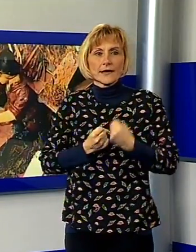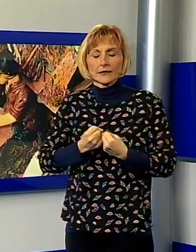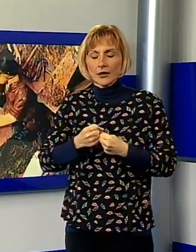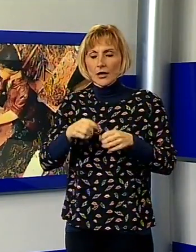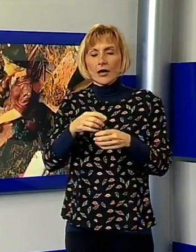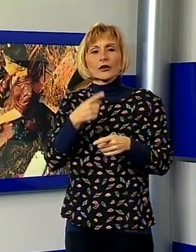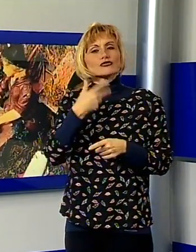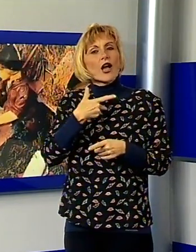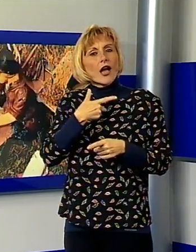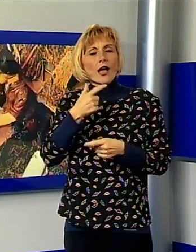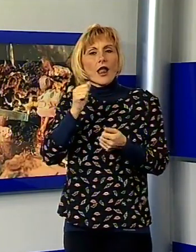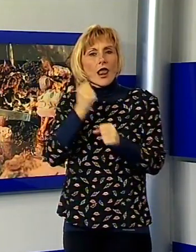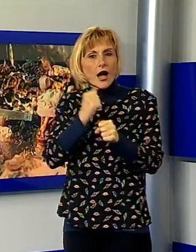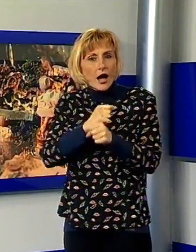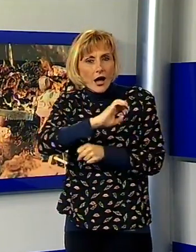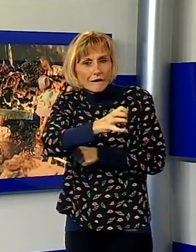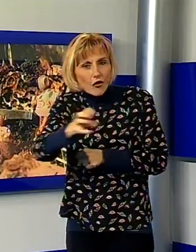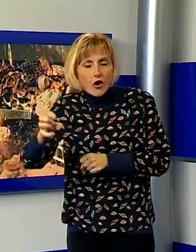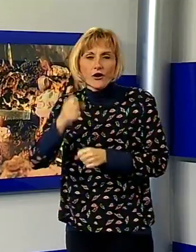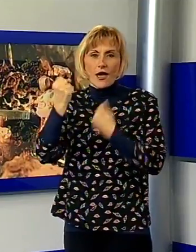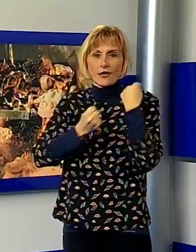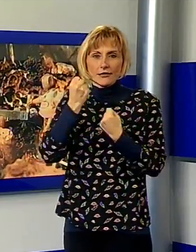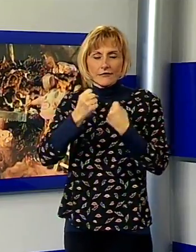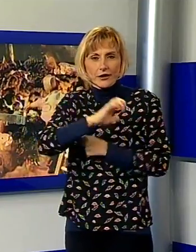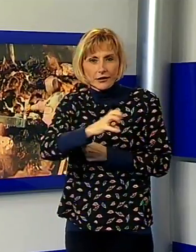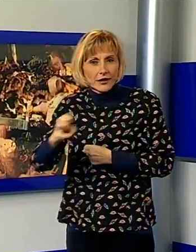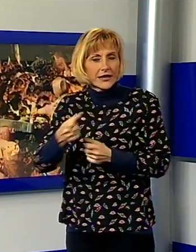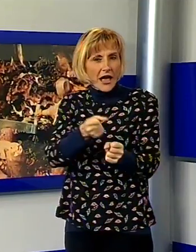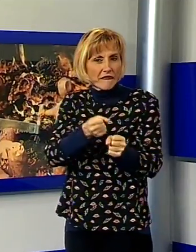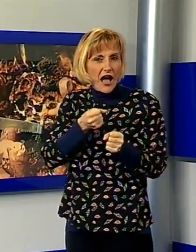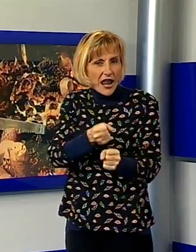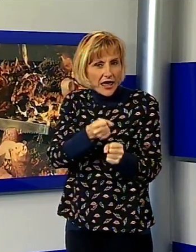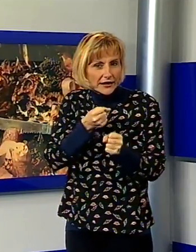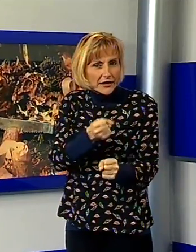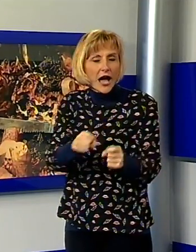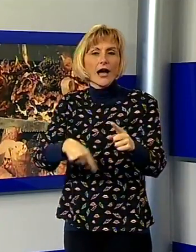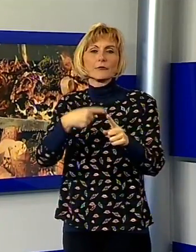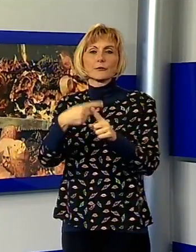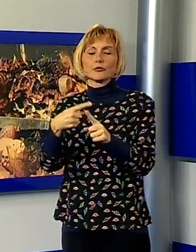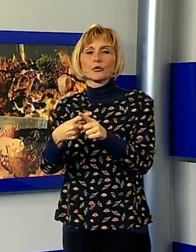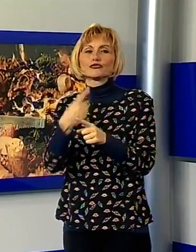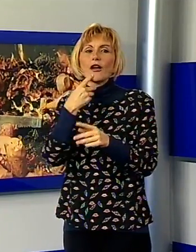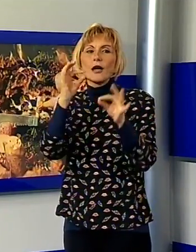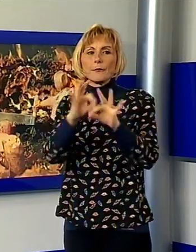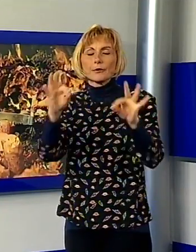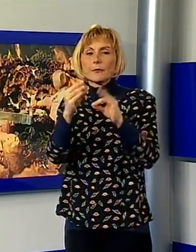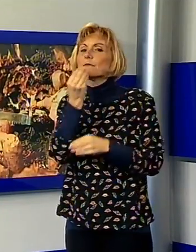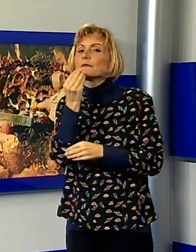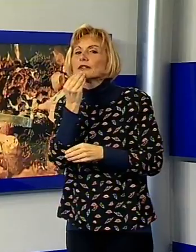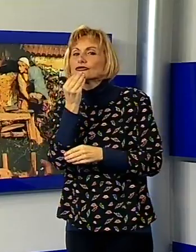mestieri ed attività. Ci sono i falegnami che segano un tronco, il ristoratore che sta preparando un banchetto e molti